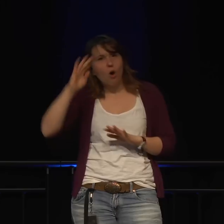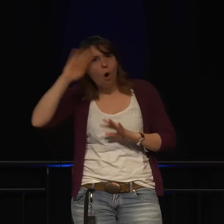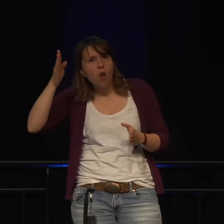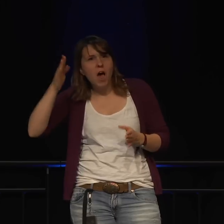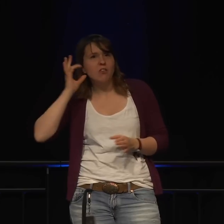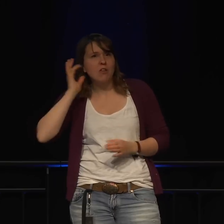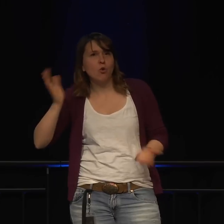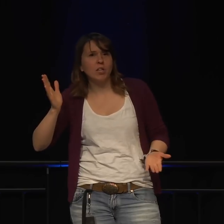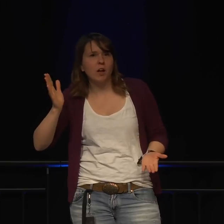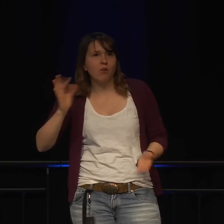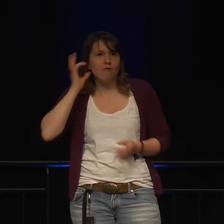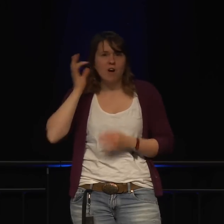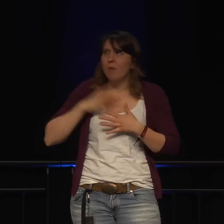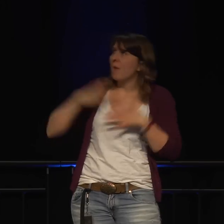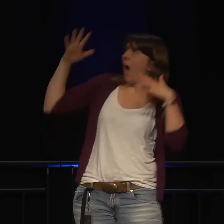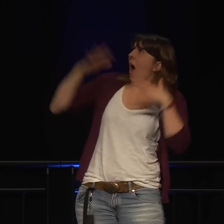Und sie